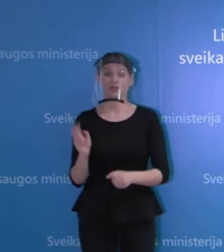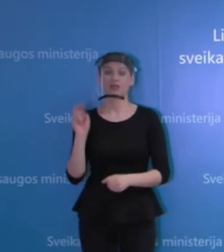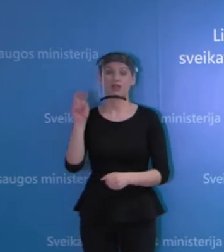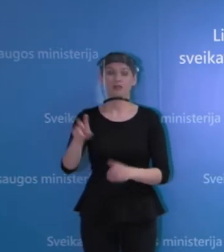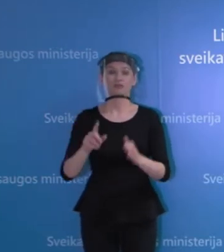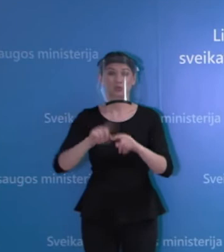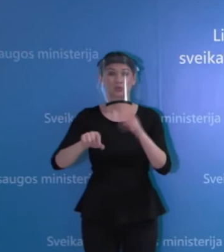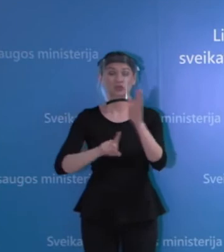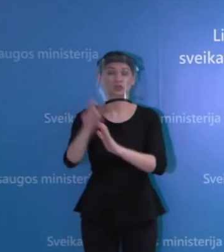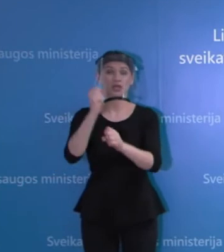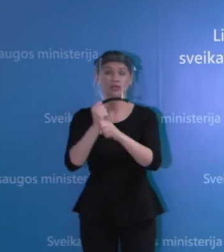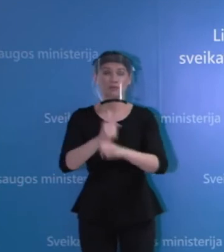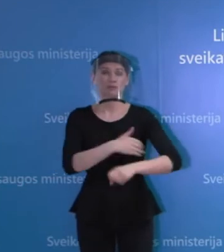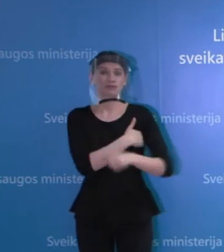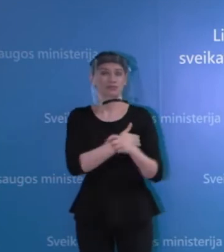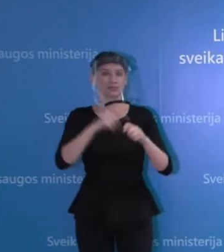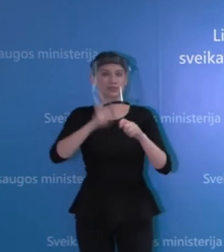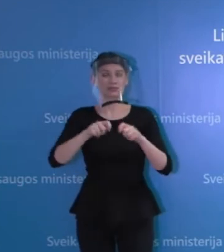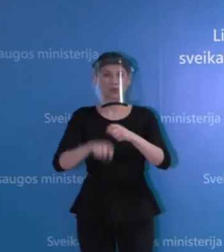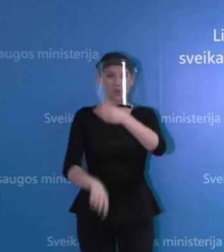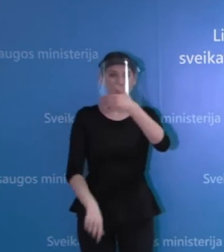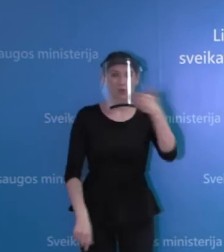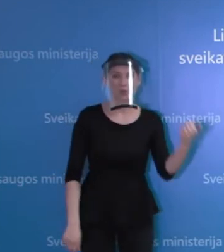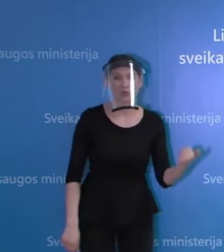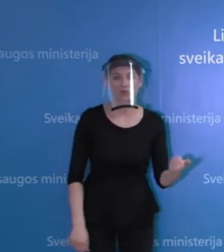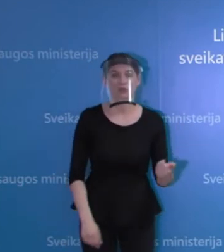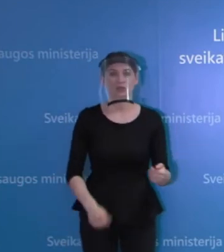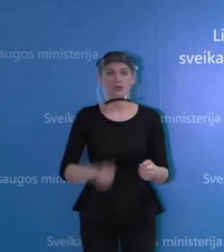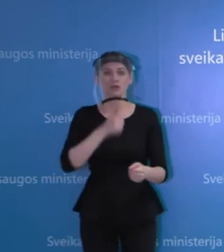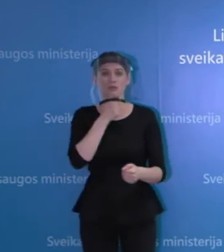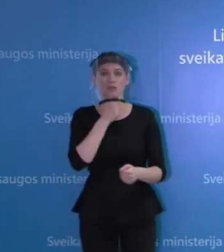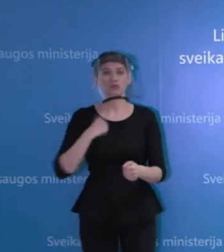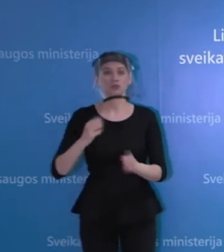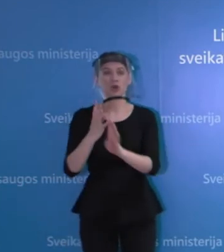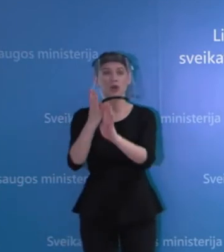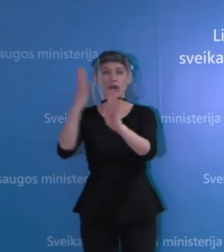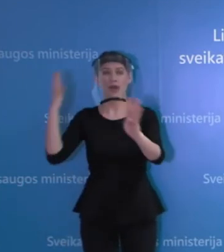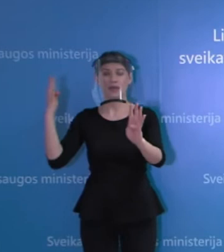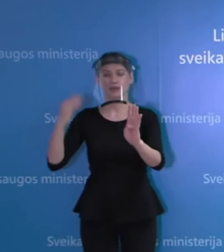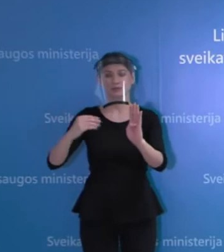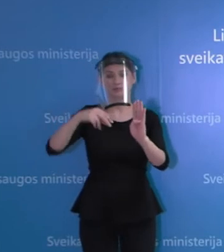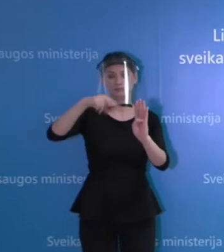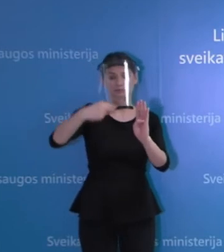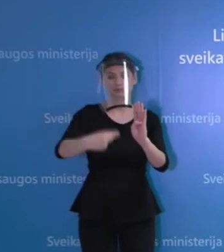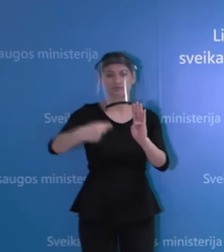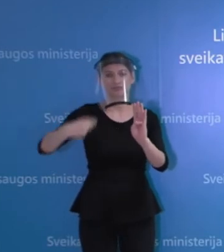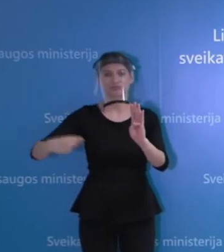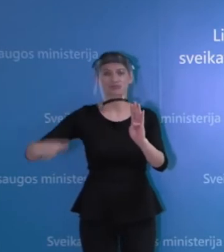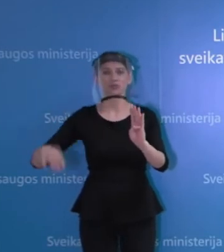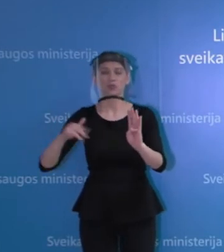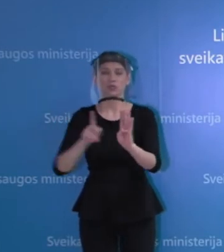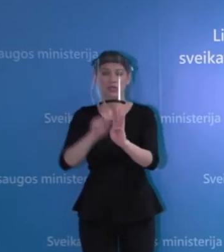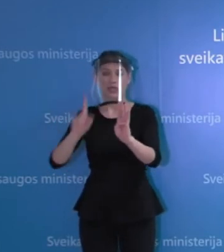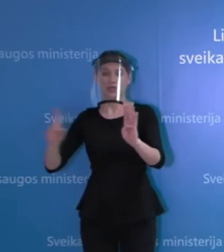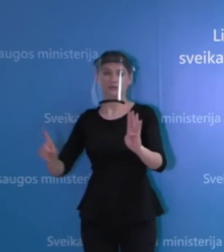kūno temperatūra, nebuvo sužymėto aslaukimo vieto aslaukianti meilėje ir taip toliau. Tai,